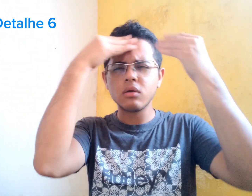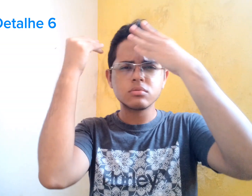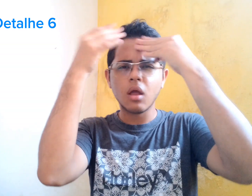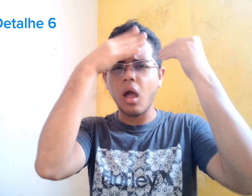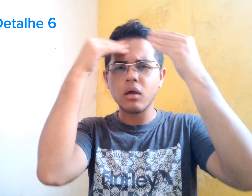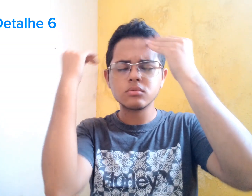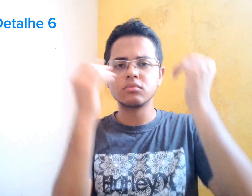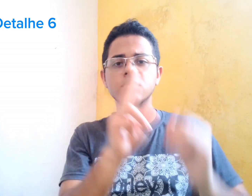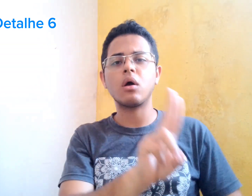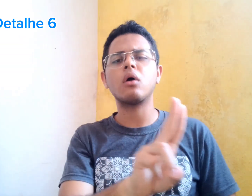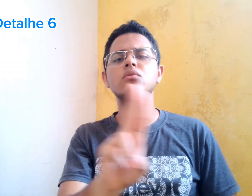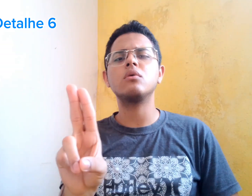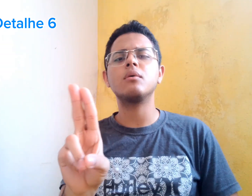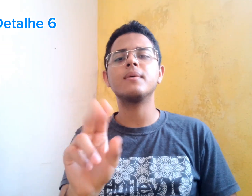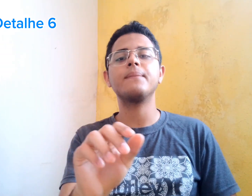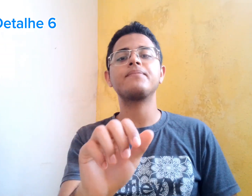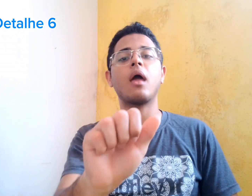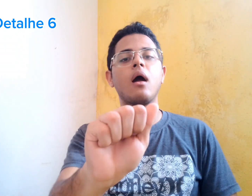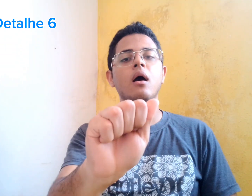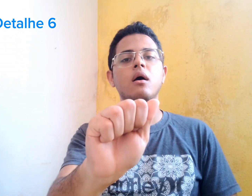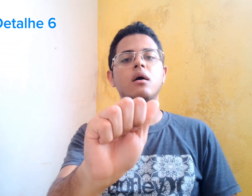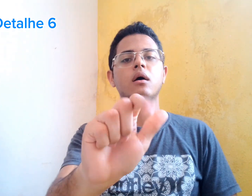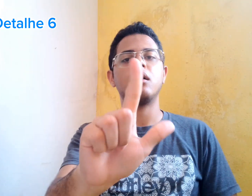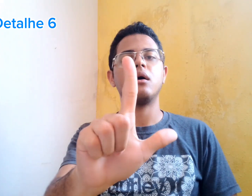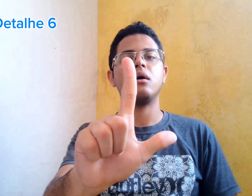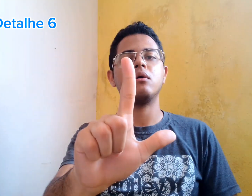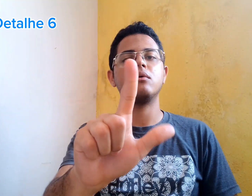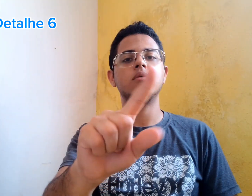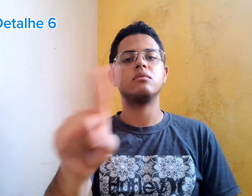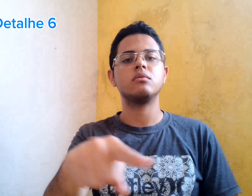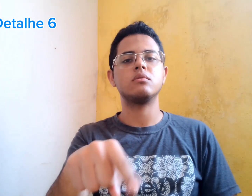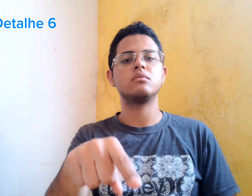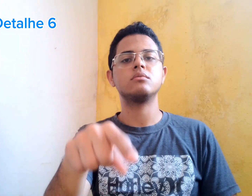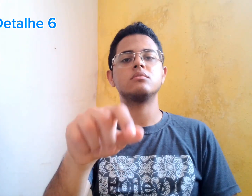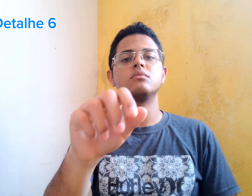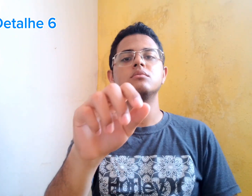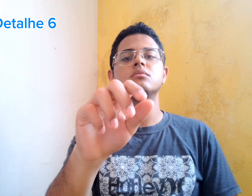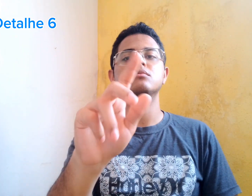ter... Doença do esquecimento. Que tem por nome...